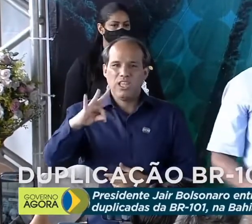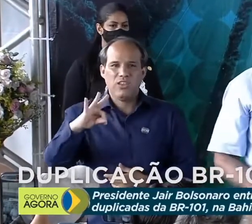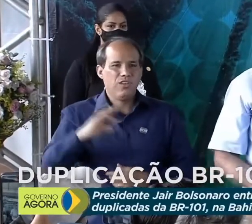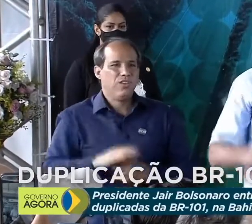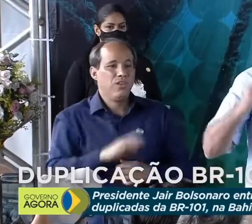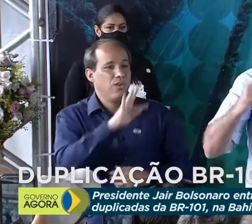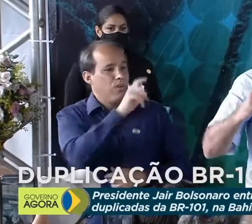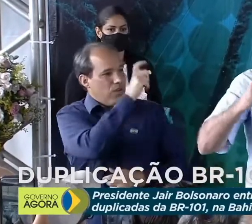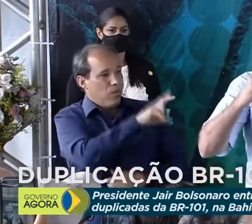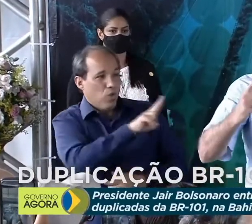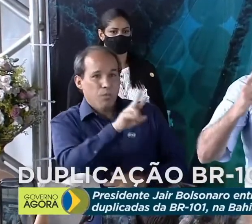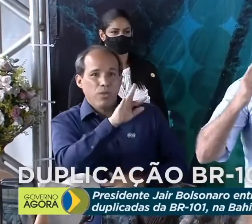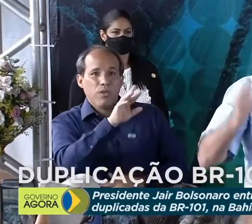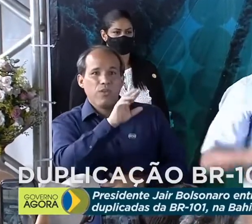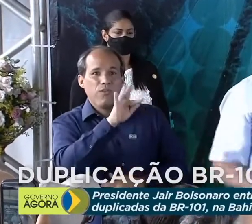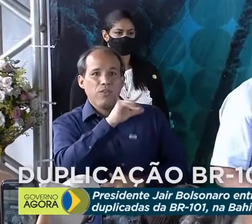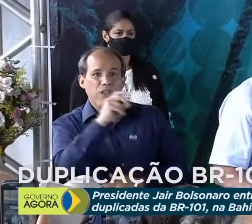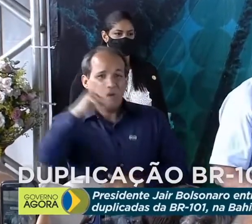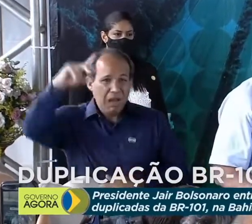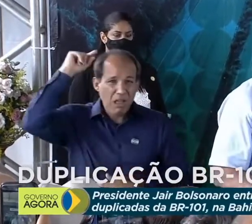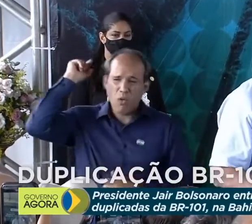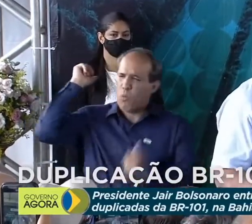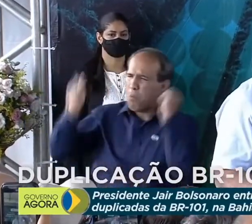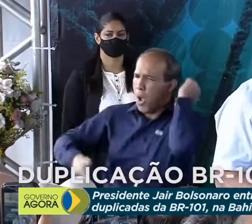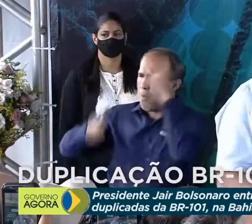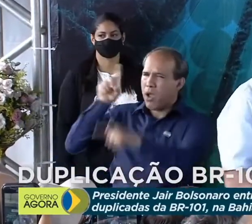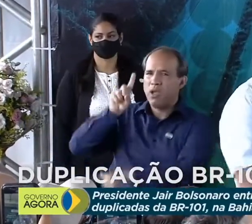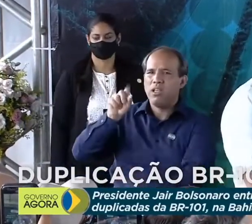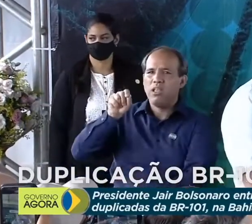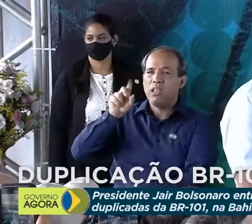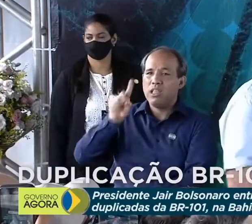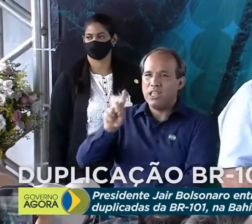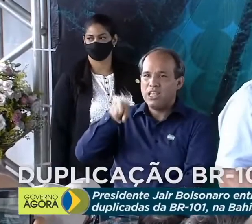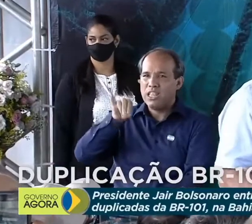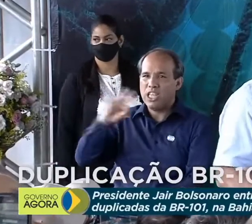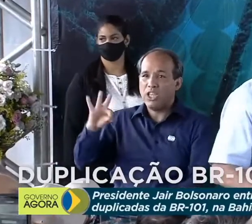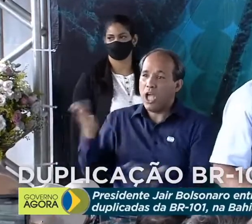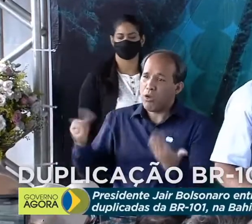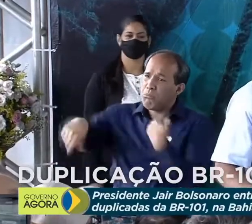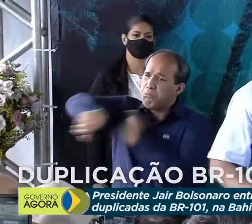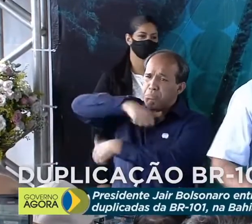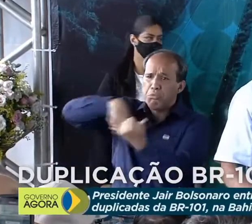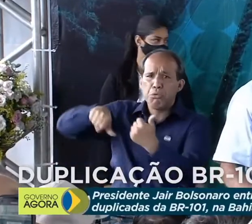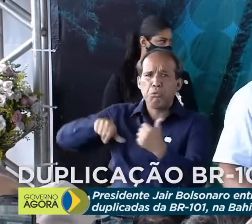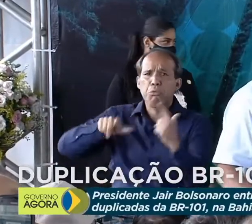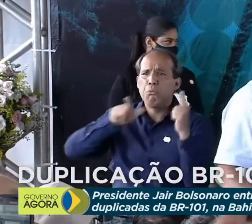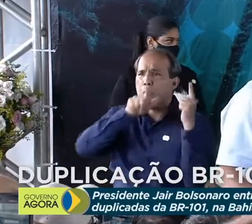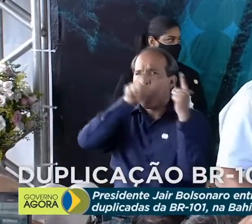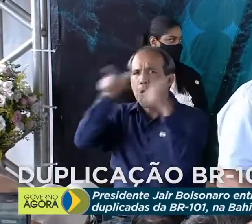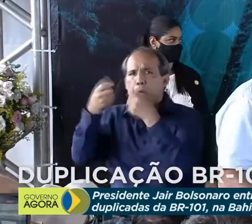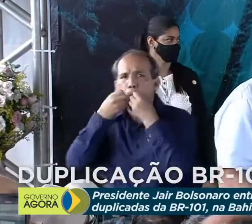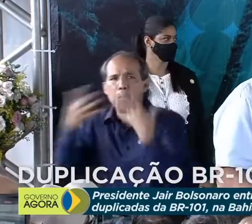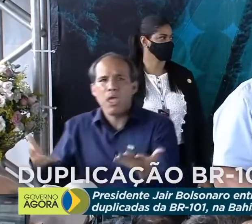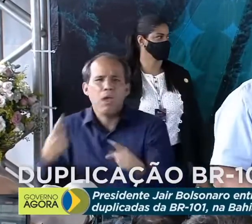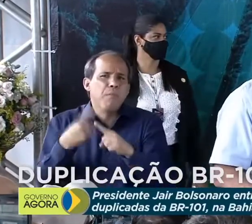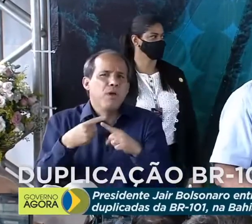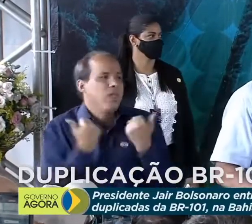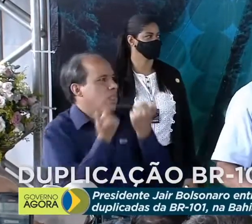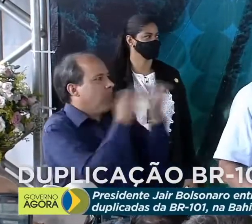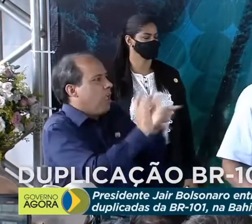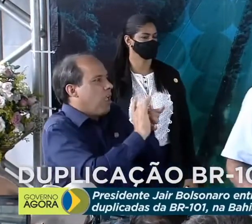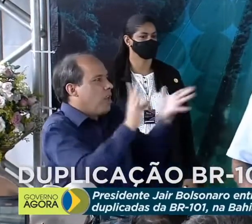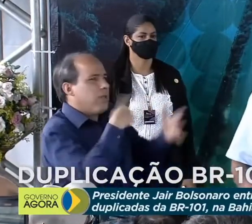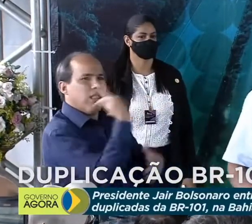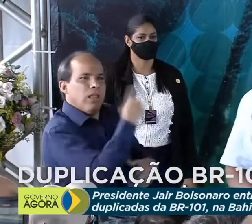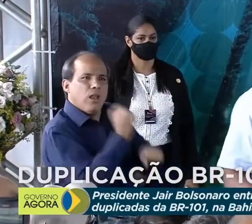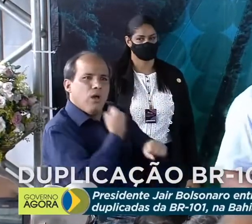outrora, tão mal falado e hoje se encontra na posição privilegiada. Por quê? Nós demos liberdade